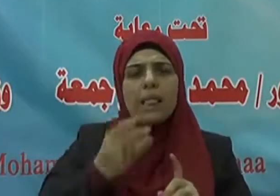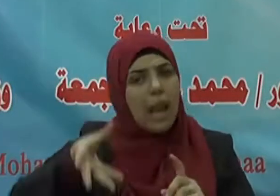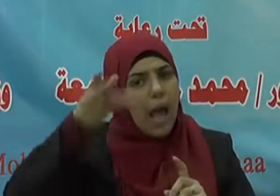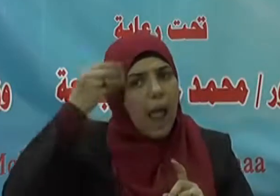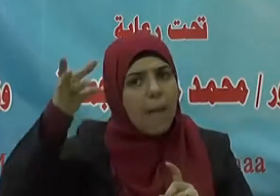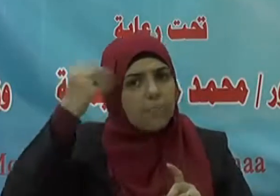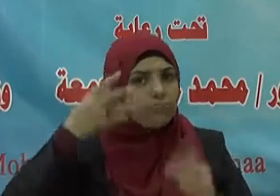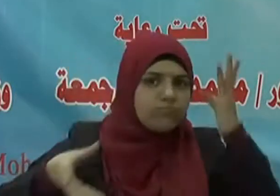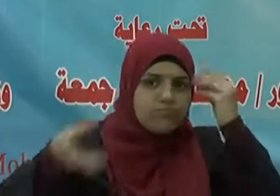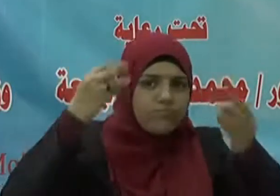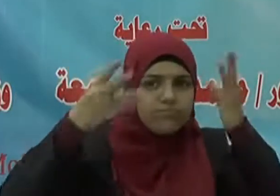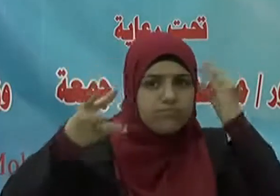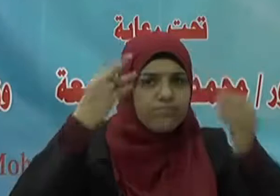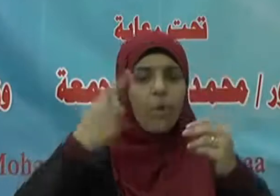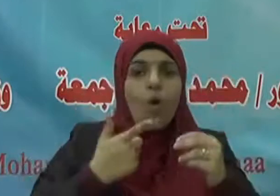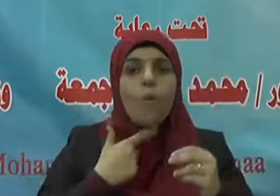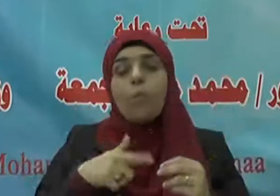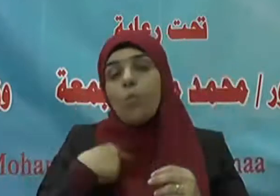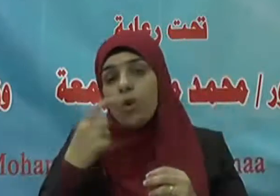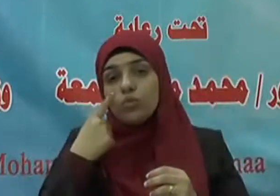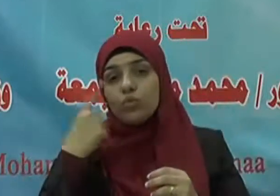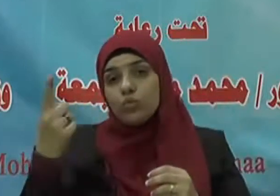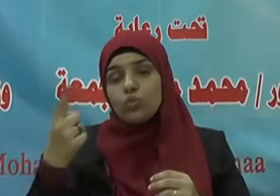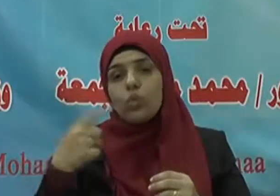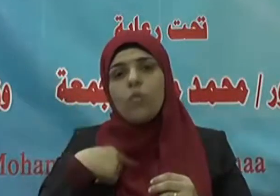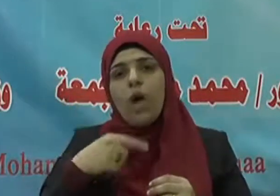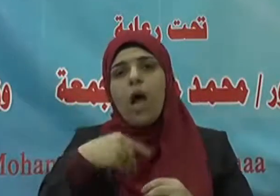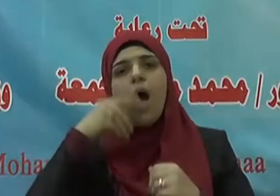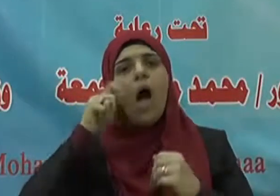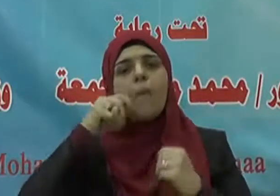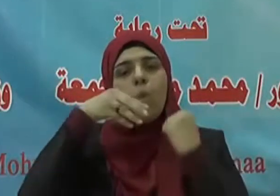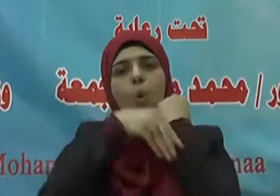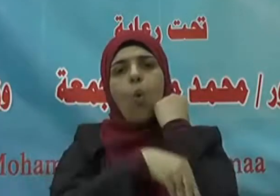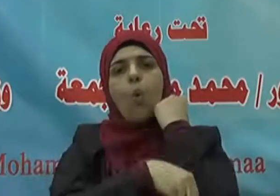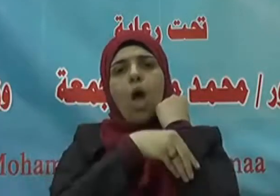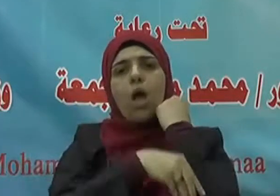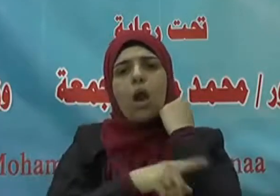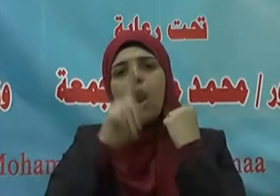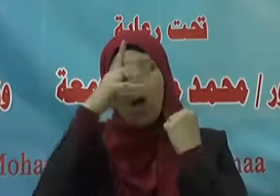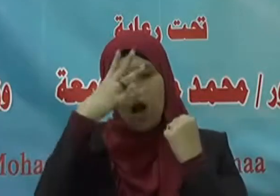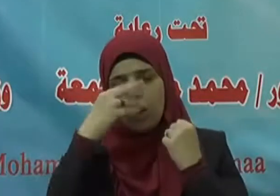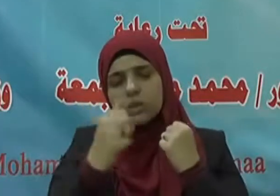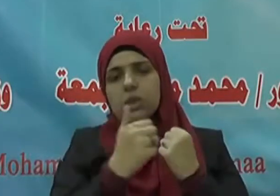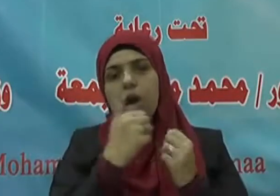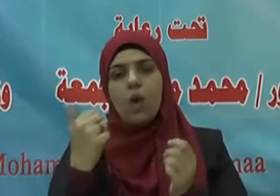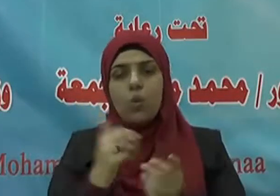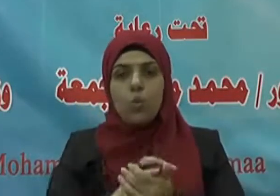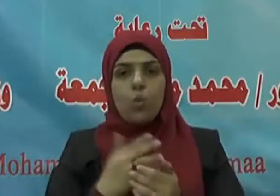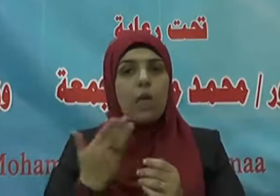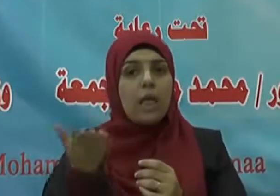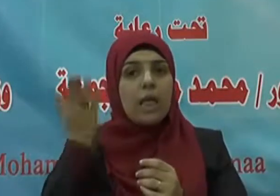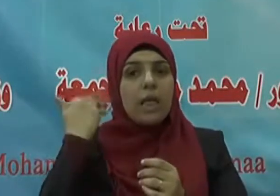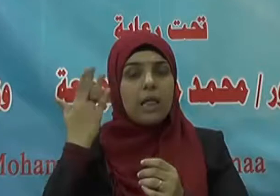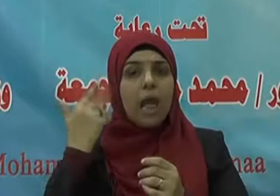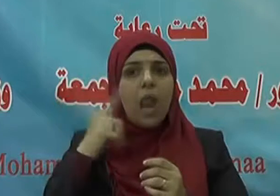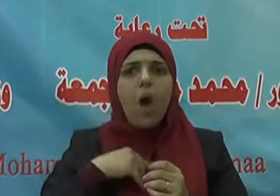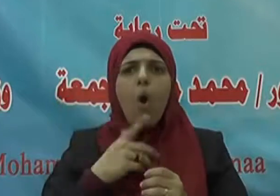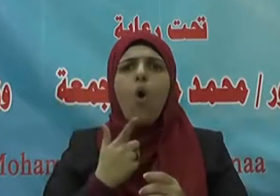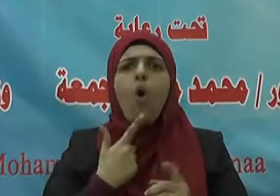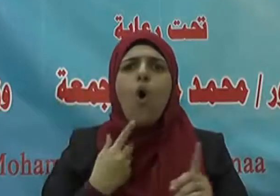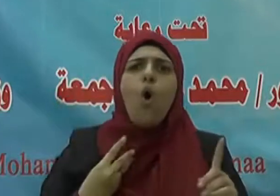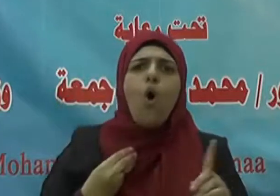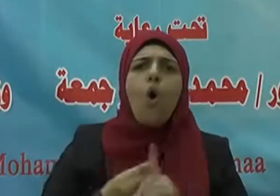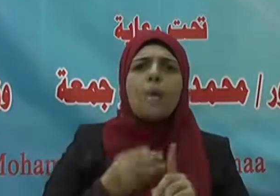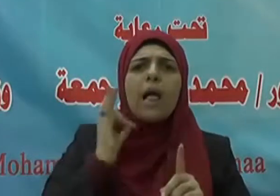طلب العلم فهذا سيدنا أبو هريرة رضي الله عنه كان ذا